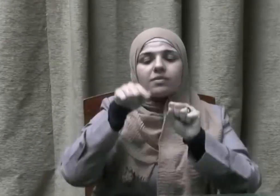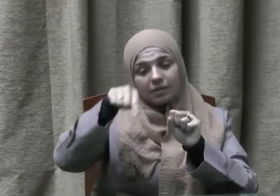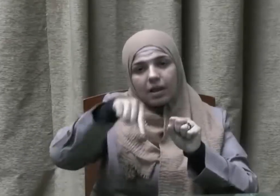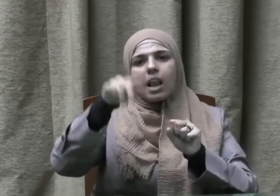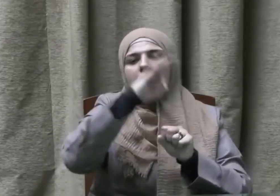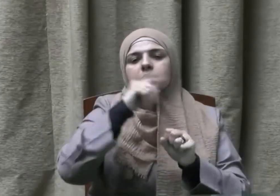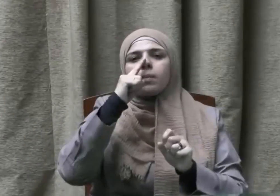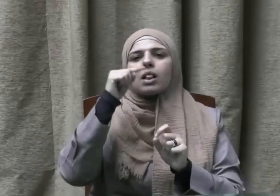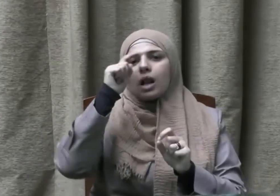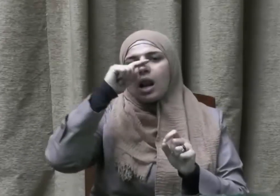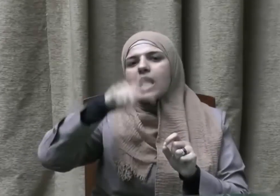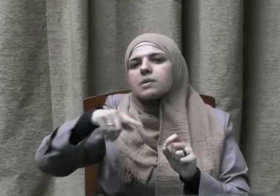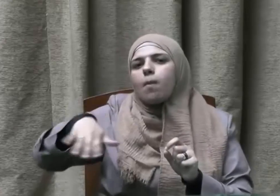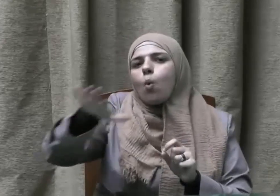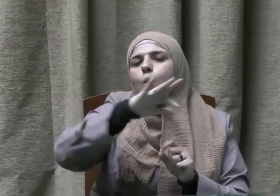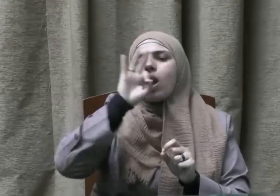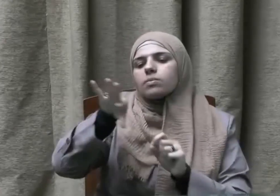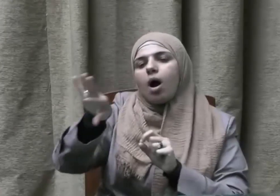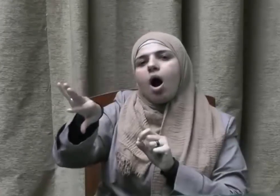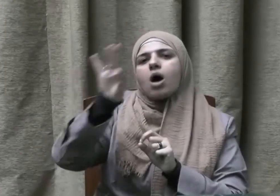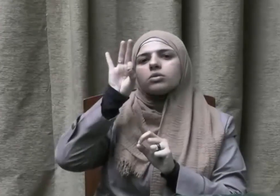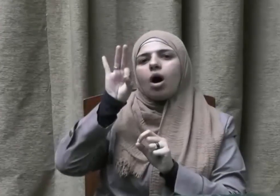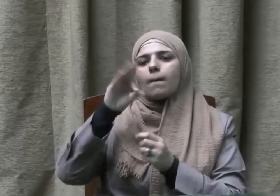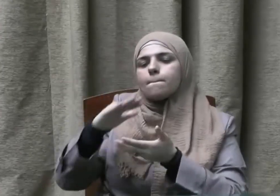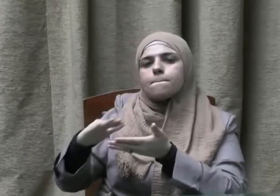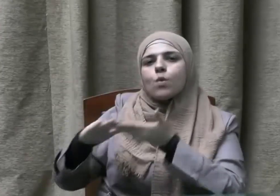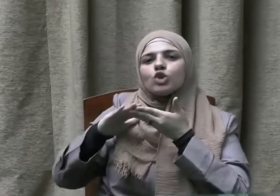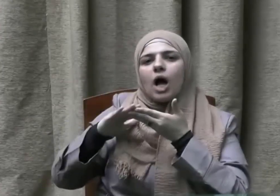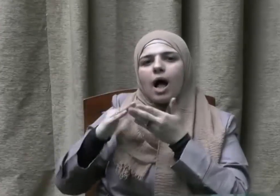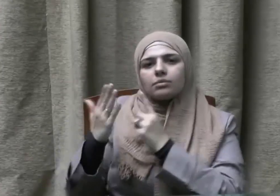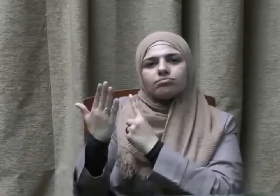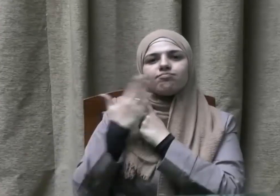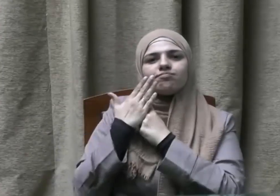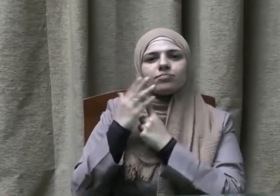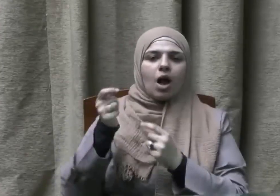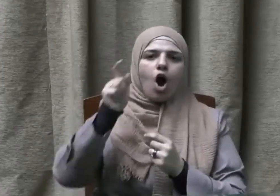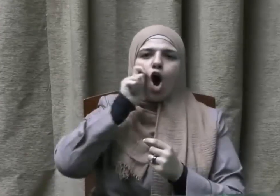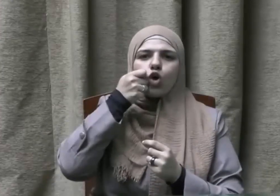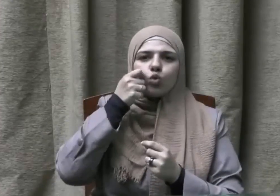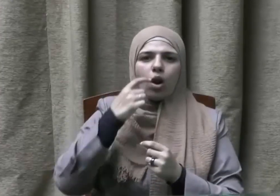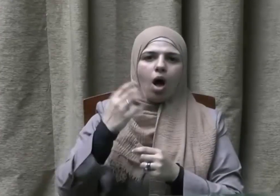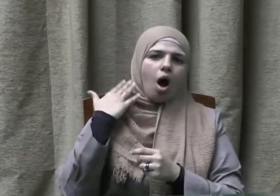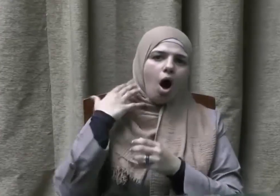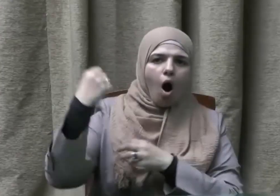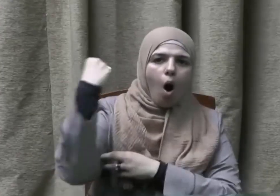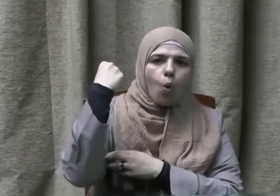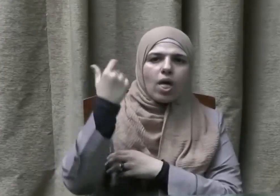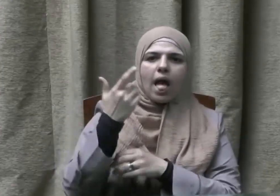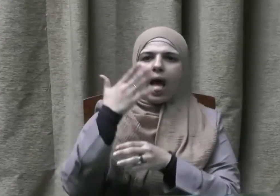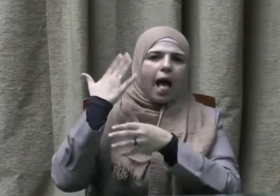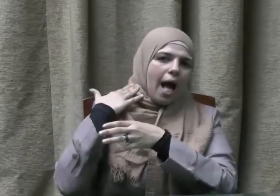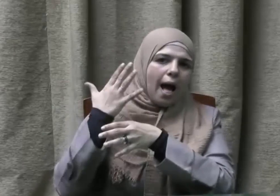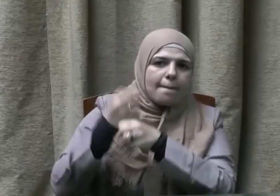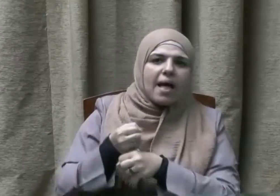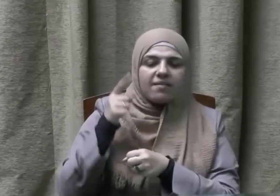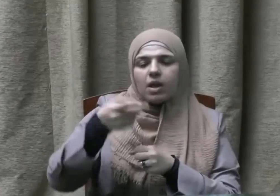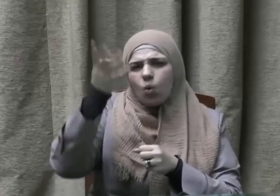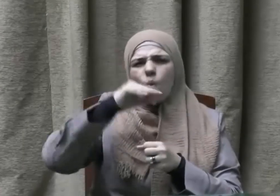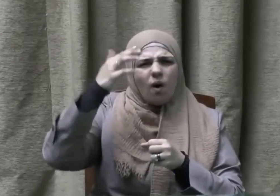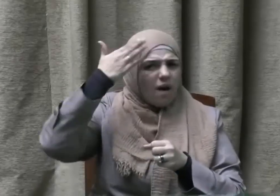فالأكفأ فمن ولى رجلا على جماعة وفيهم من هو أصلح للمهمة منه